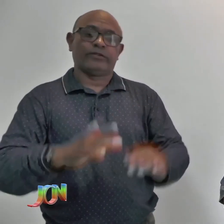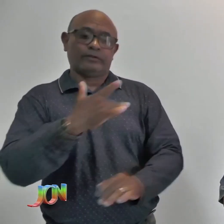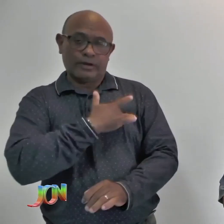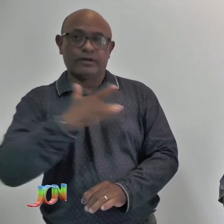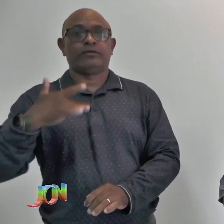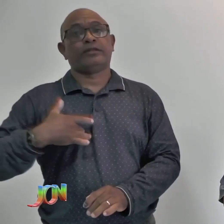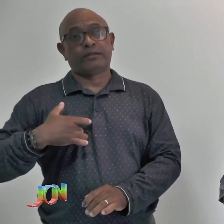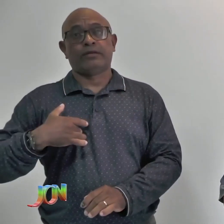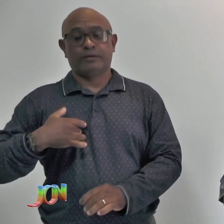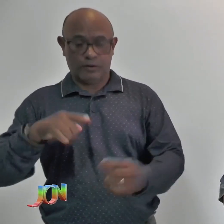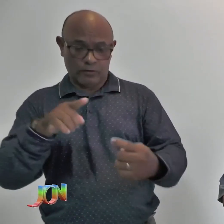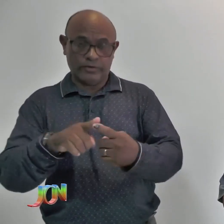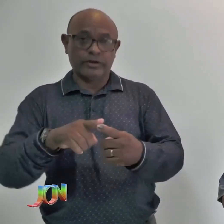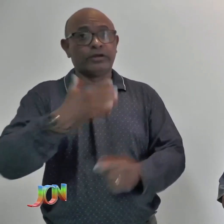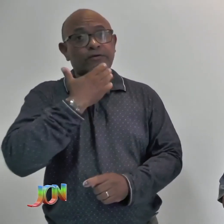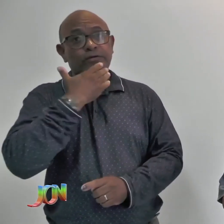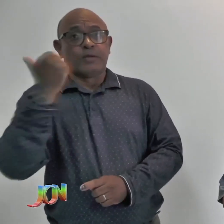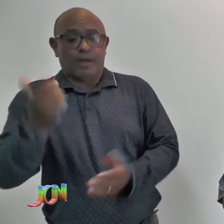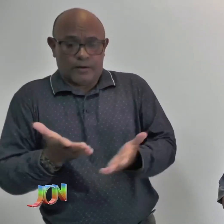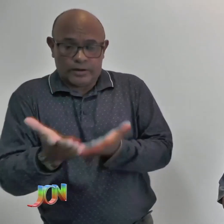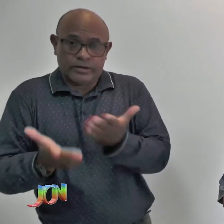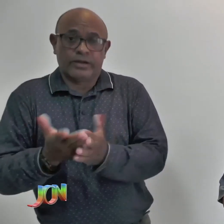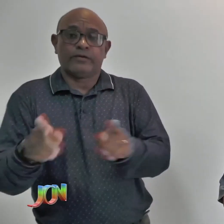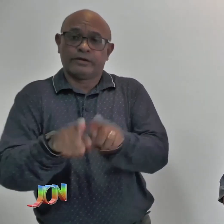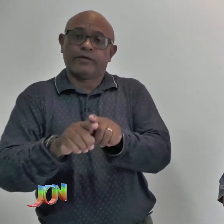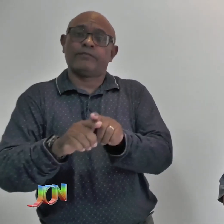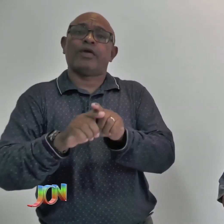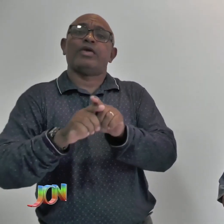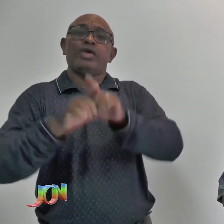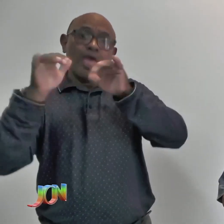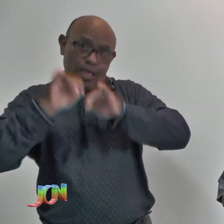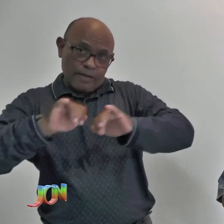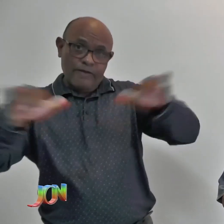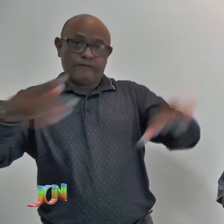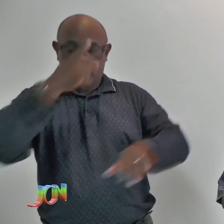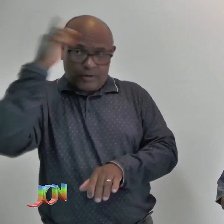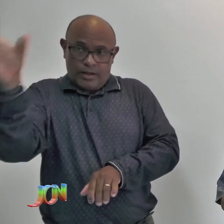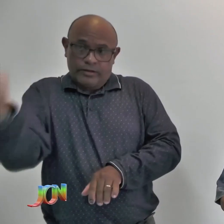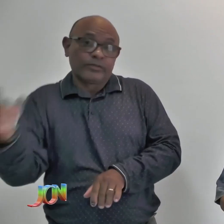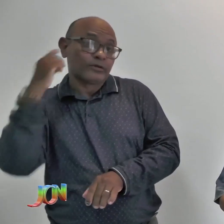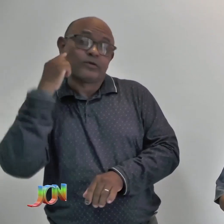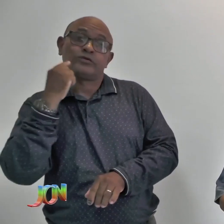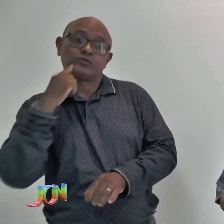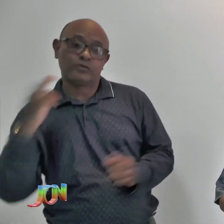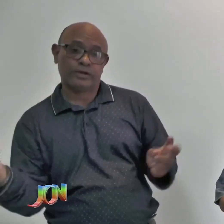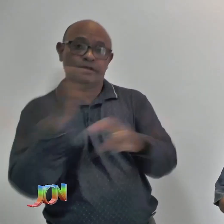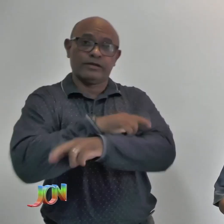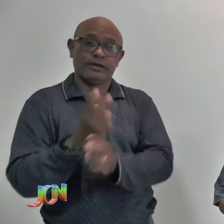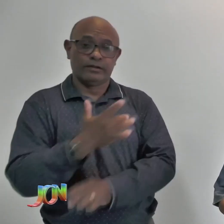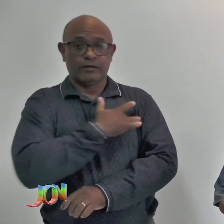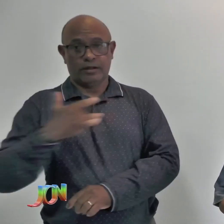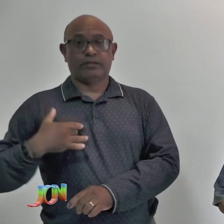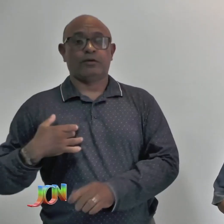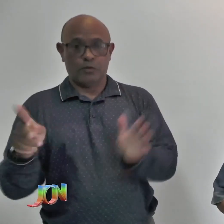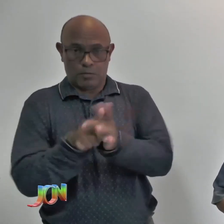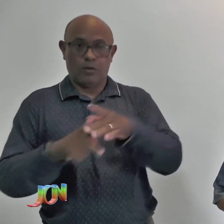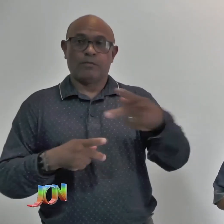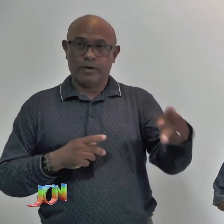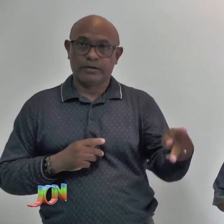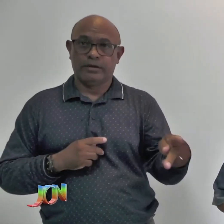atender e informar as pessoas surdas no que diz respeito à saúde delas. Esse evento